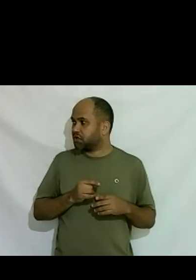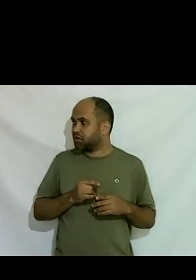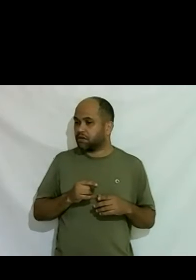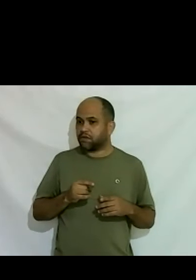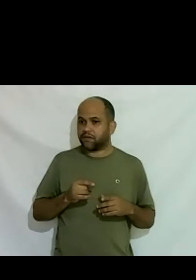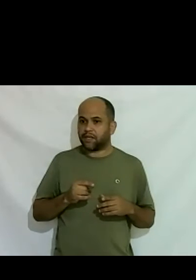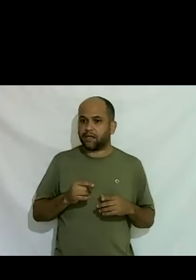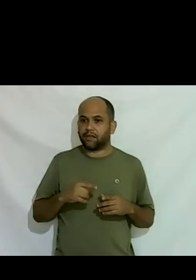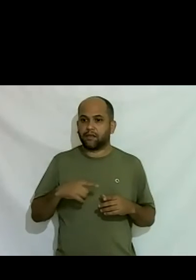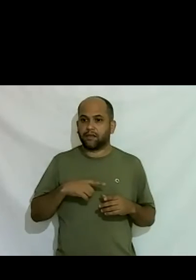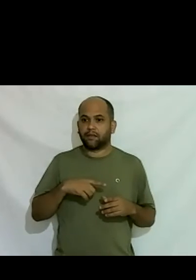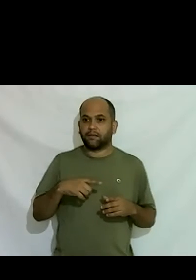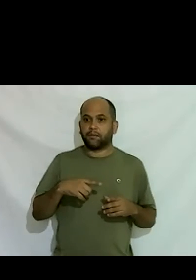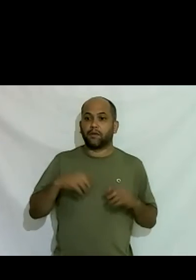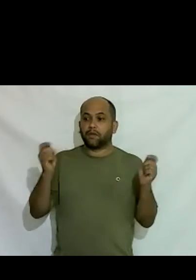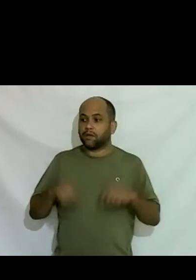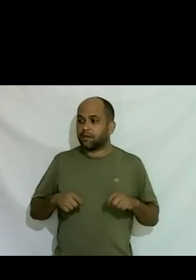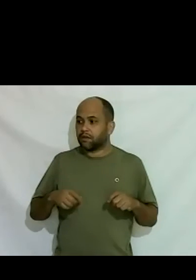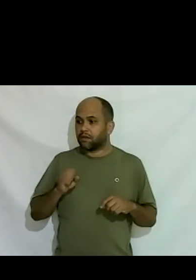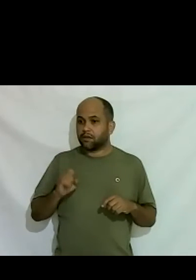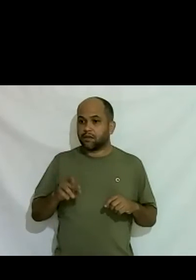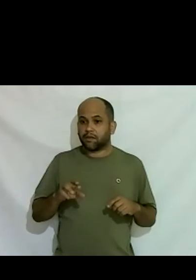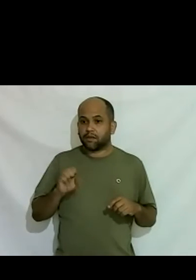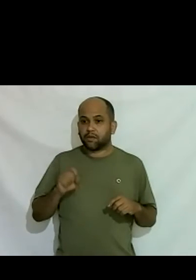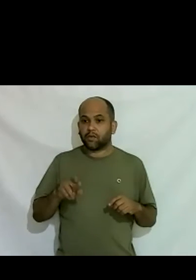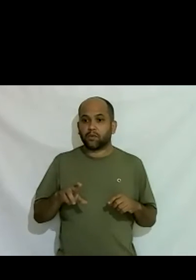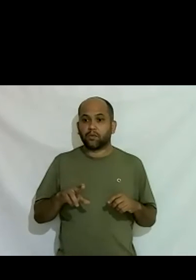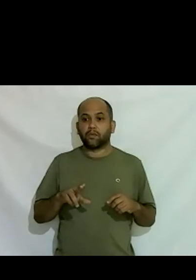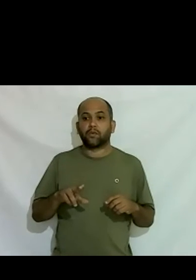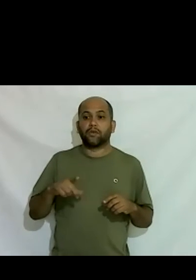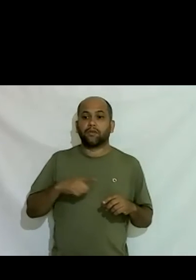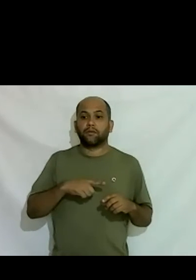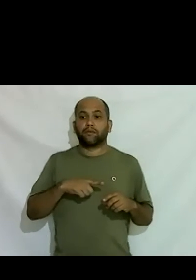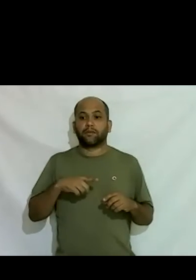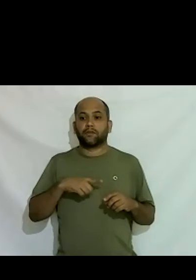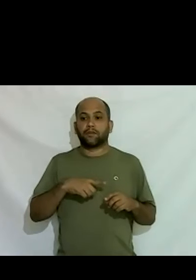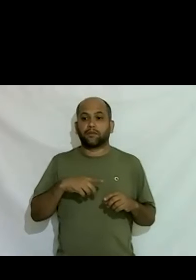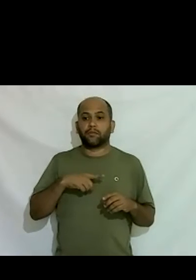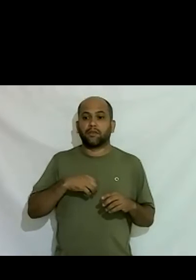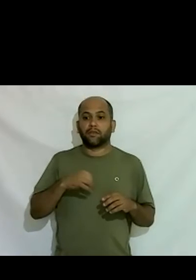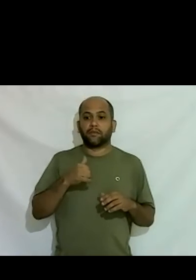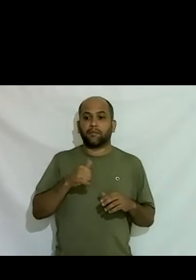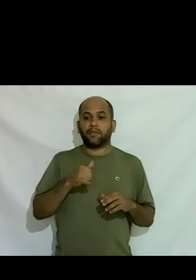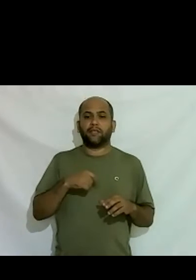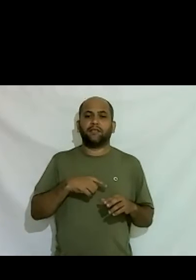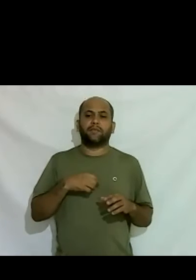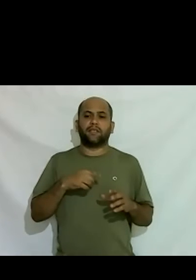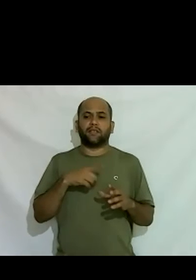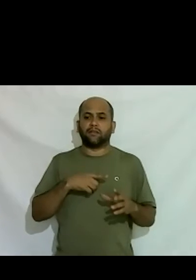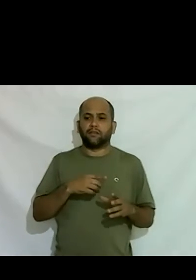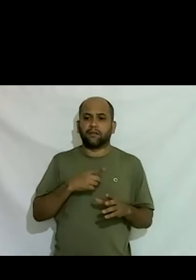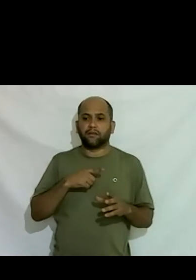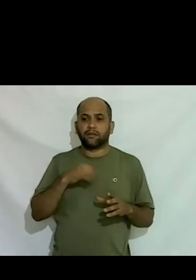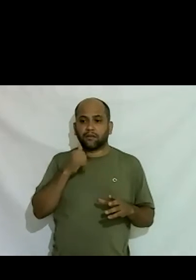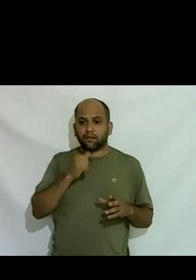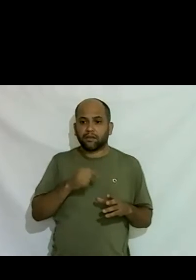e dali eu falei nossa então eu posso ser quem eu sou posso me sentir mulher e gostar de mulher ele me tem lésbica